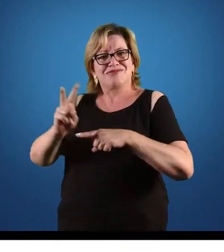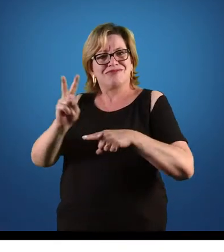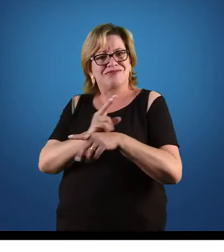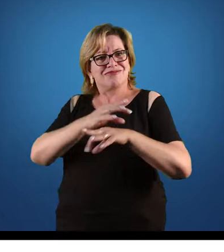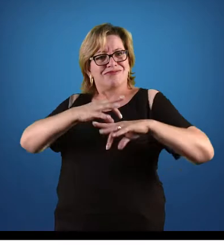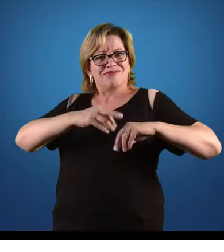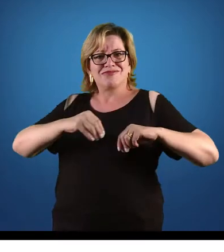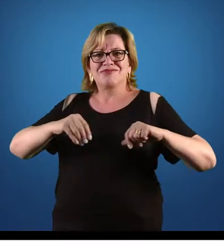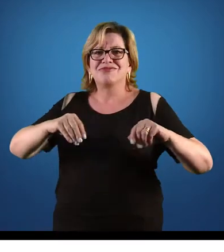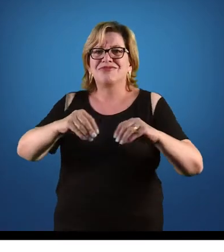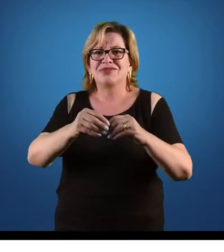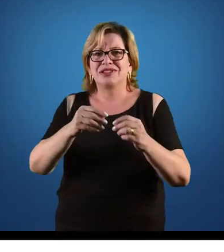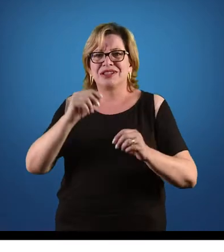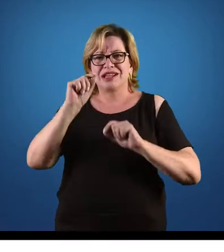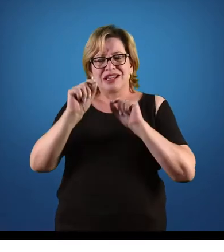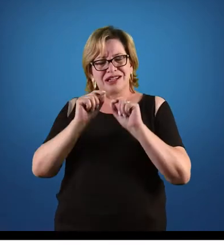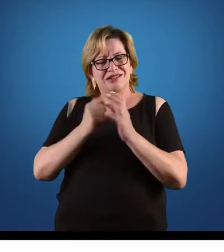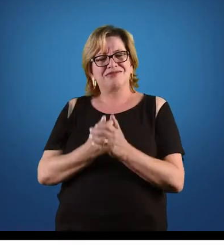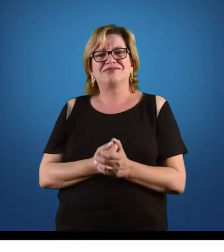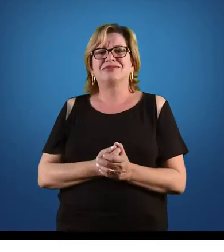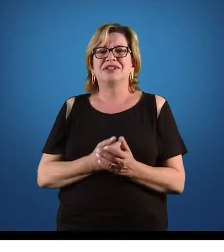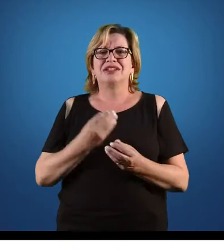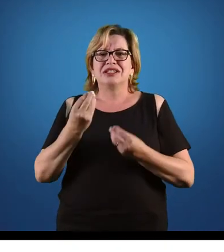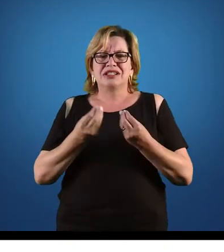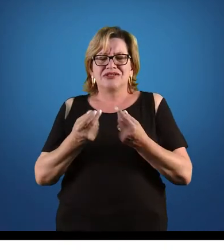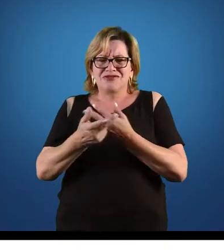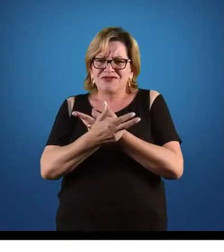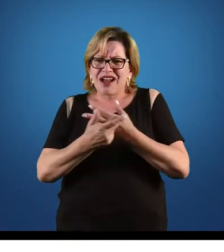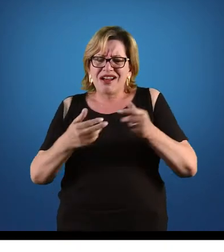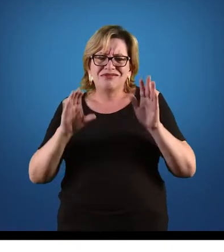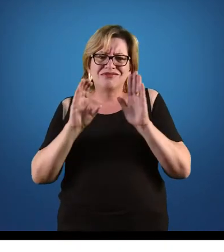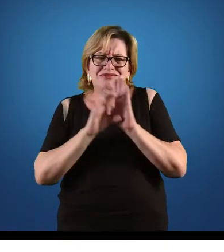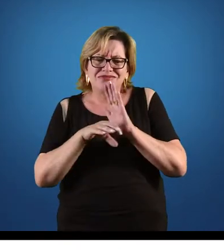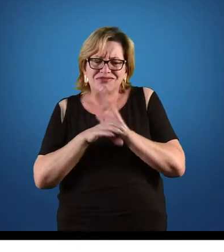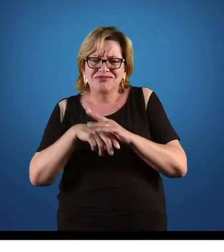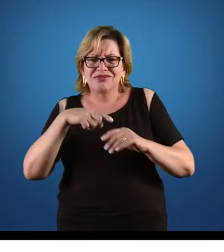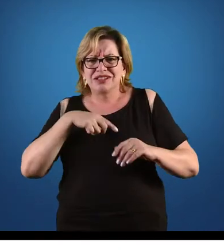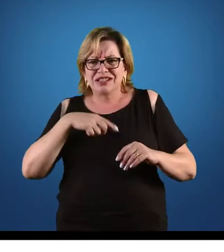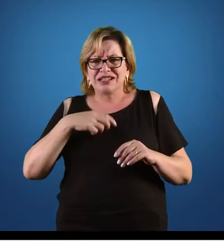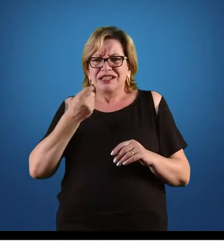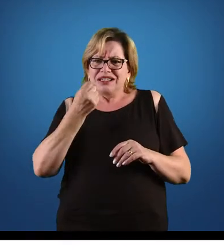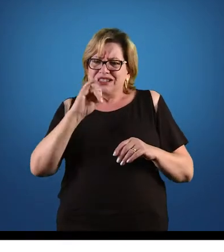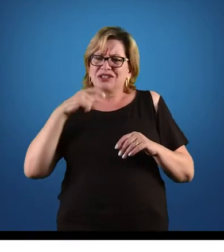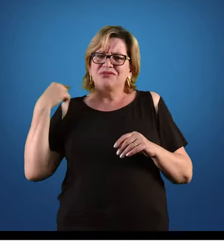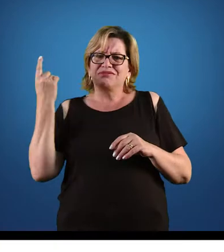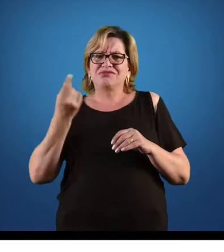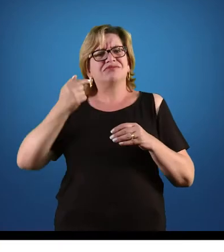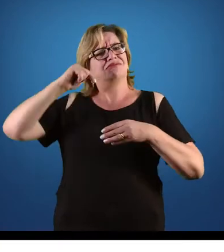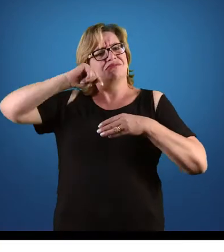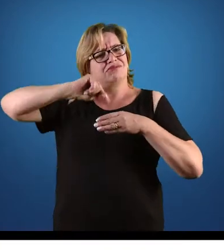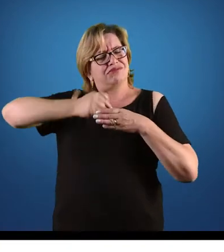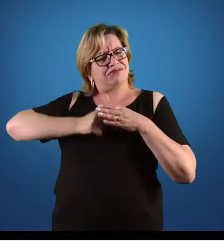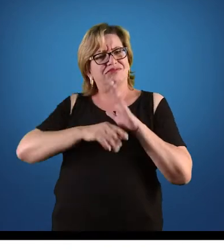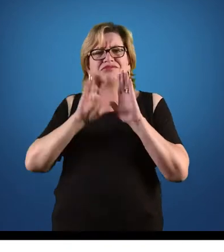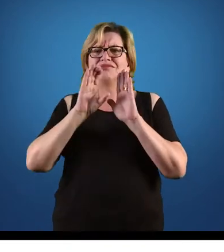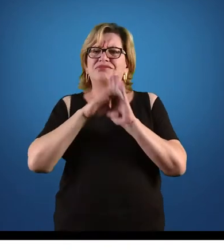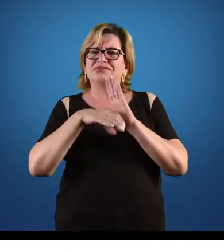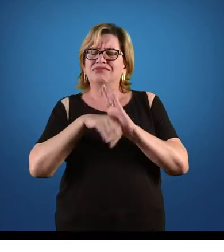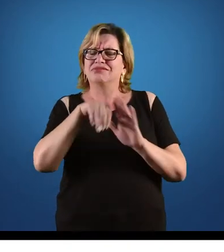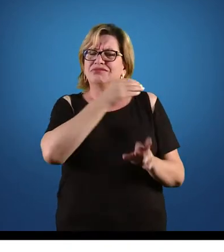em razão dos menos abastados. Então, se nós aprofundarmos e discutirmos esse conceito de Estado,